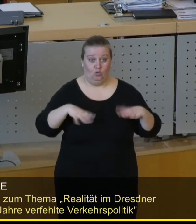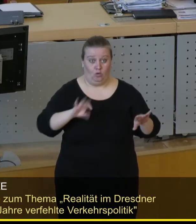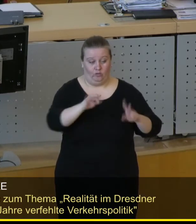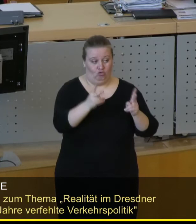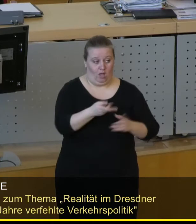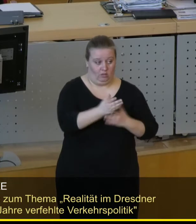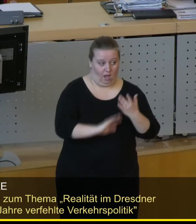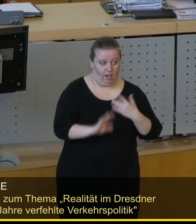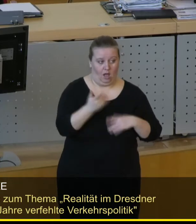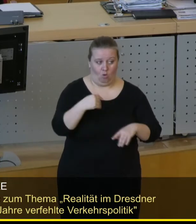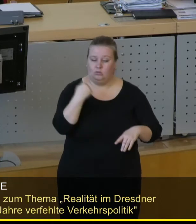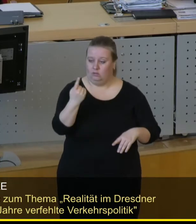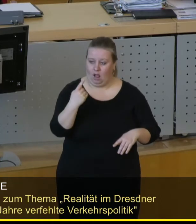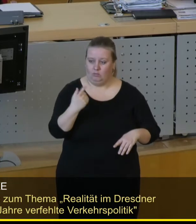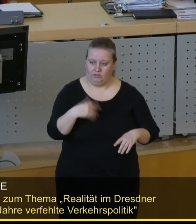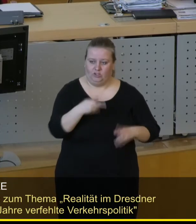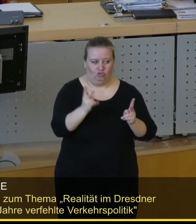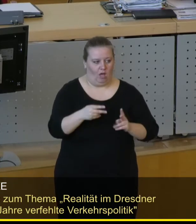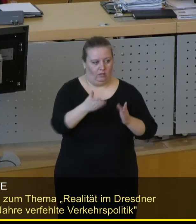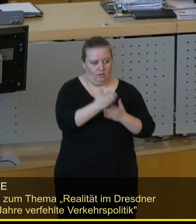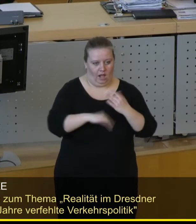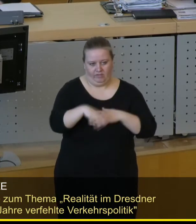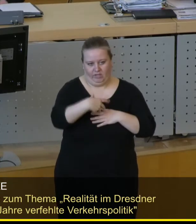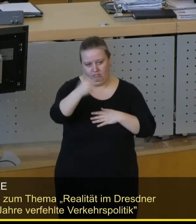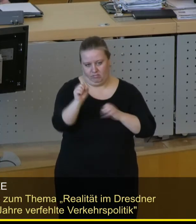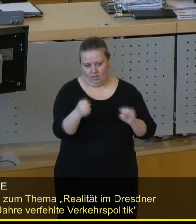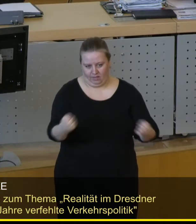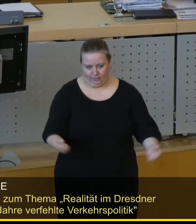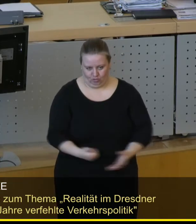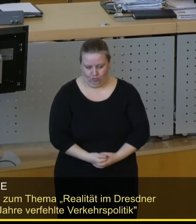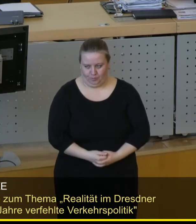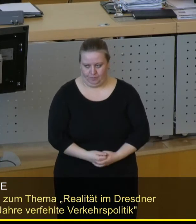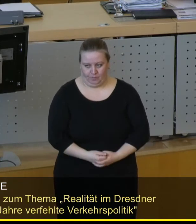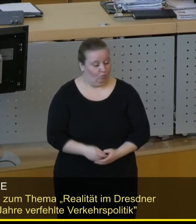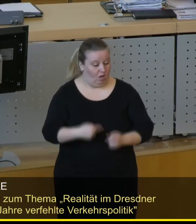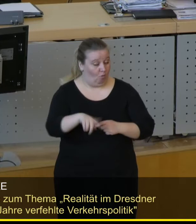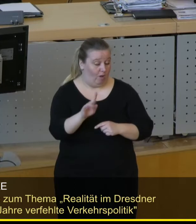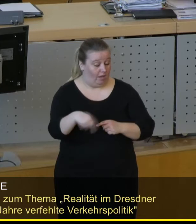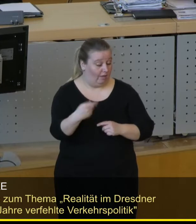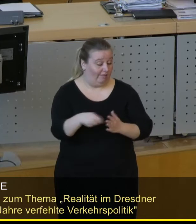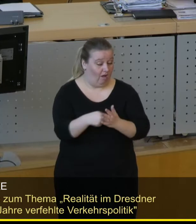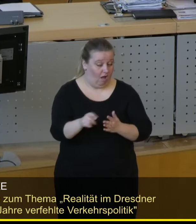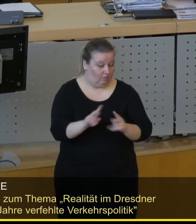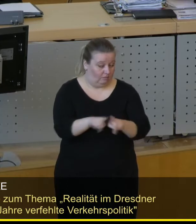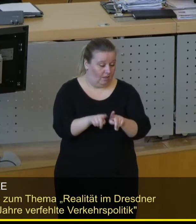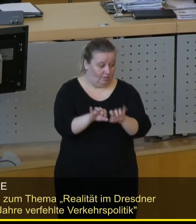den Stadtteil. In dem Stadtteil haben Sie auch wählertechnisch nichts mehr zu gewinnen und nichts mehr zu verlieren. Das wird sich auch bei der Kommunalwahl zeigen.